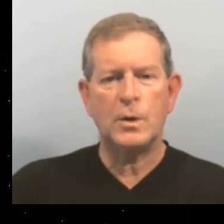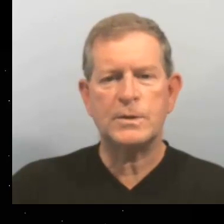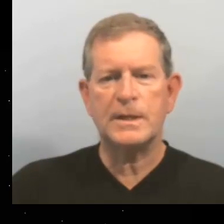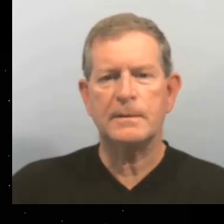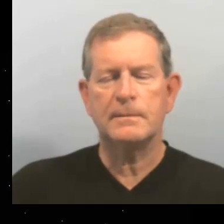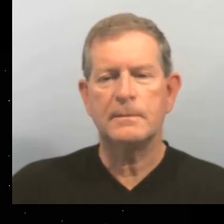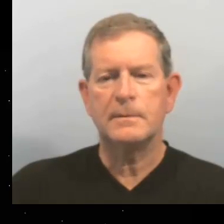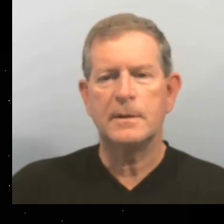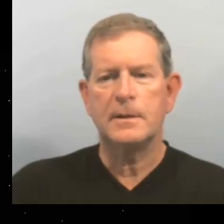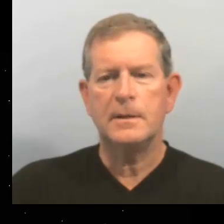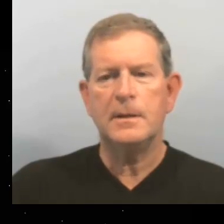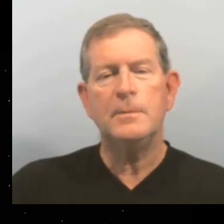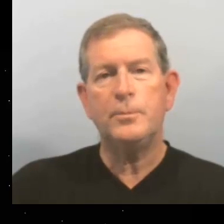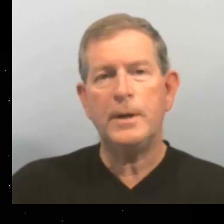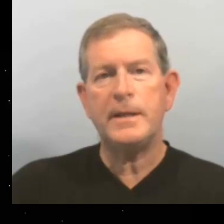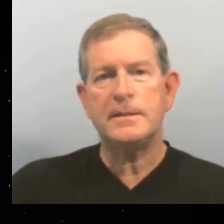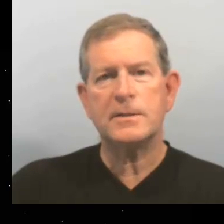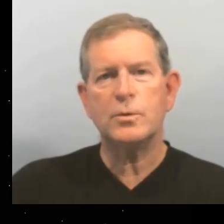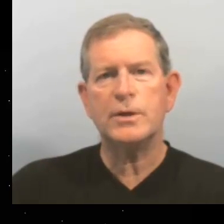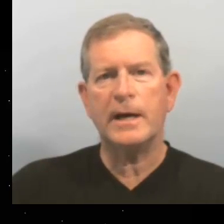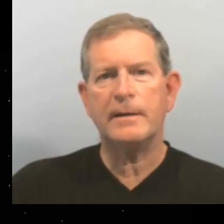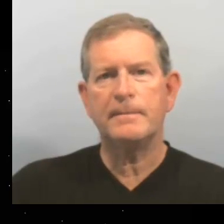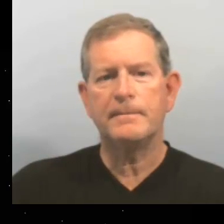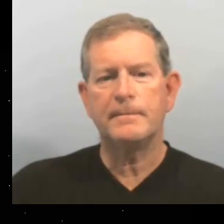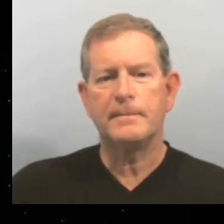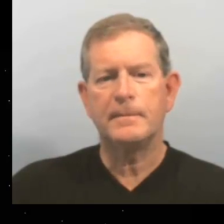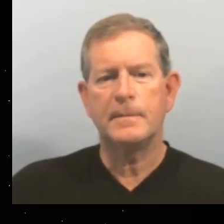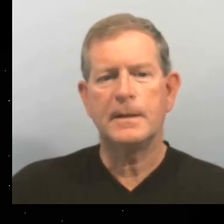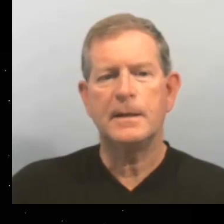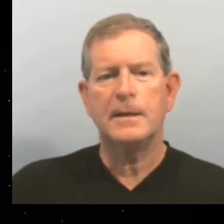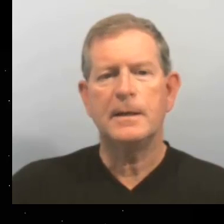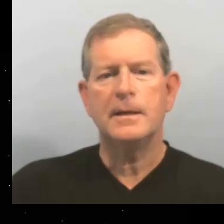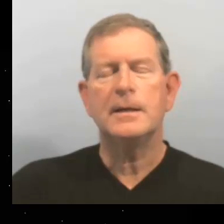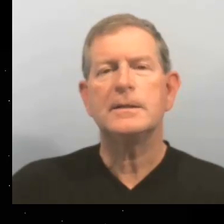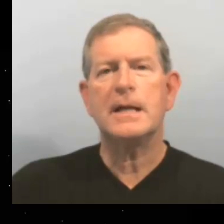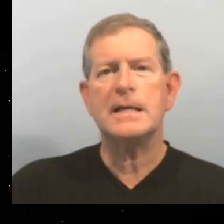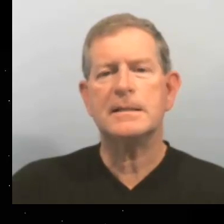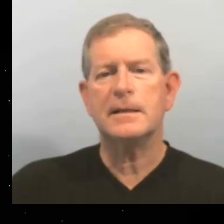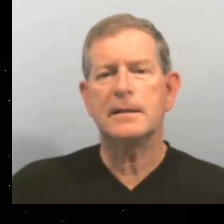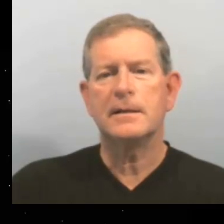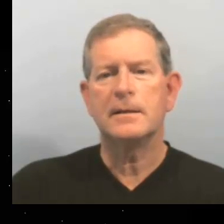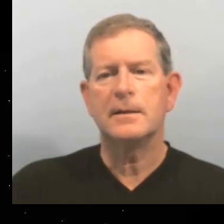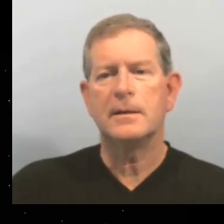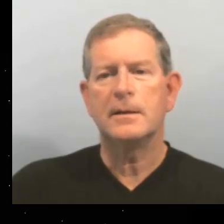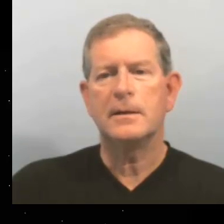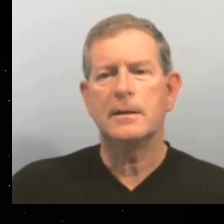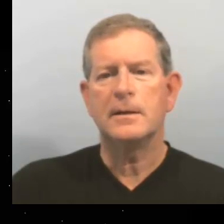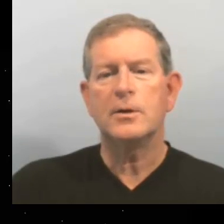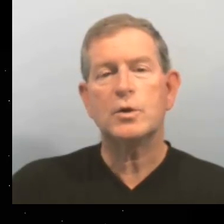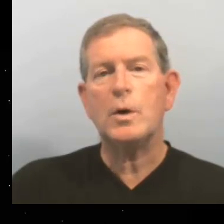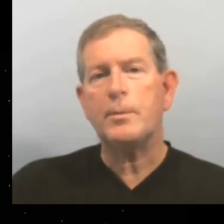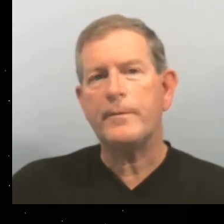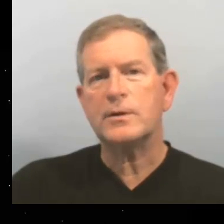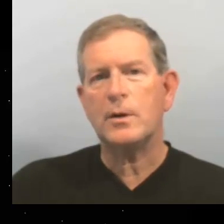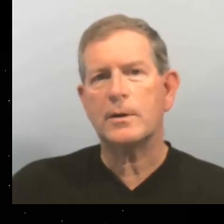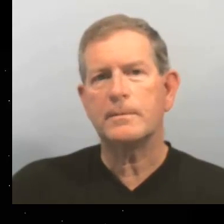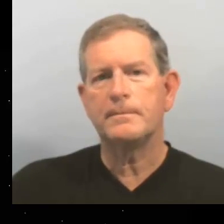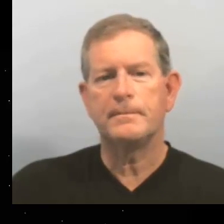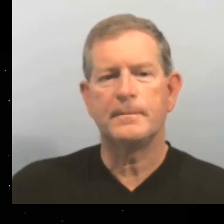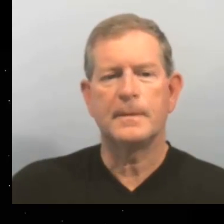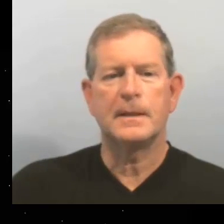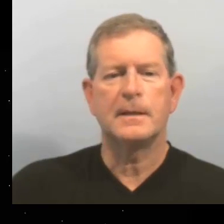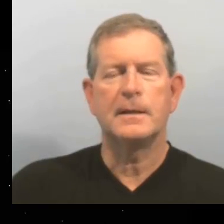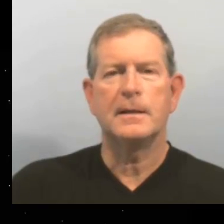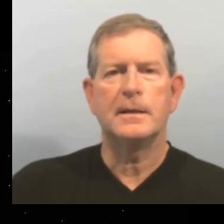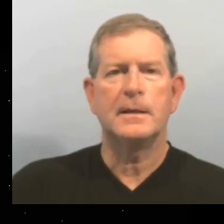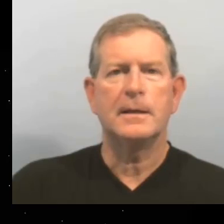12. ¿Puedes escuchar? 13. Soy profesor.